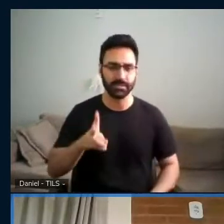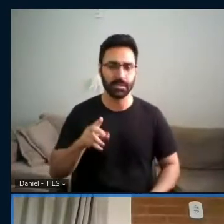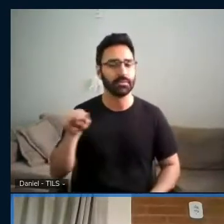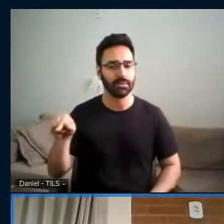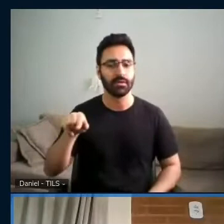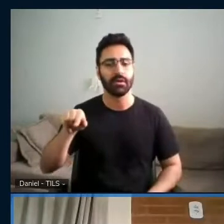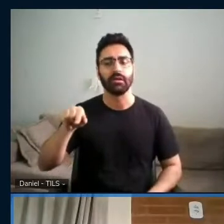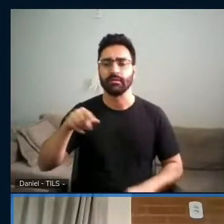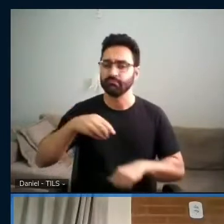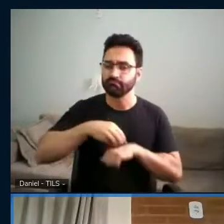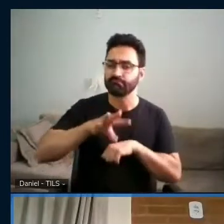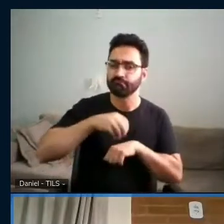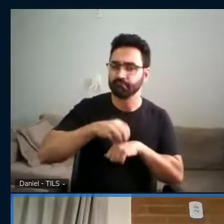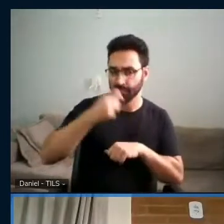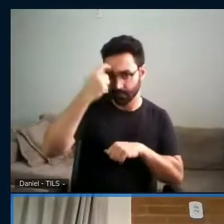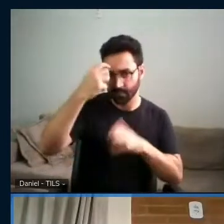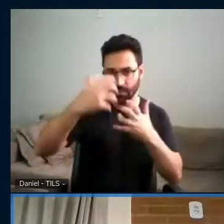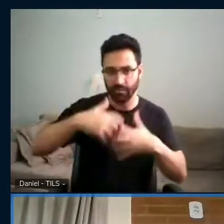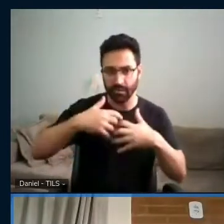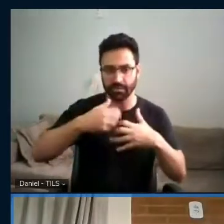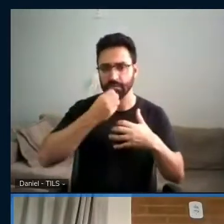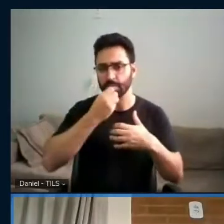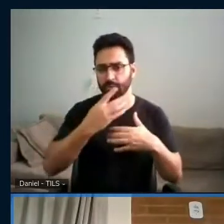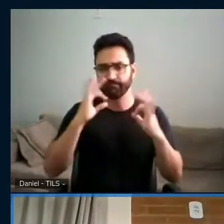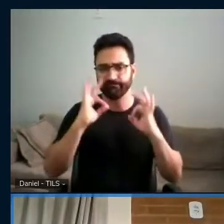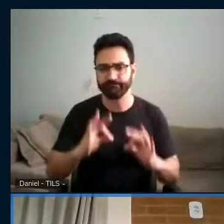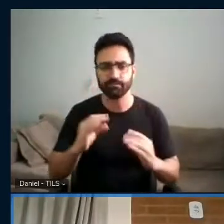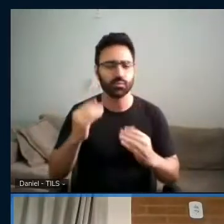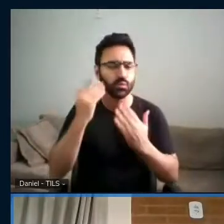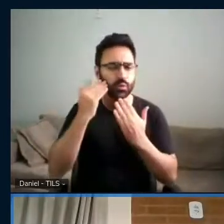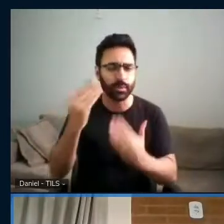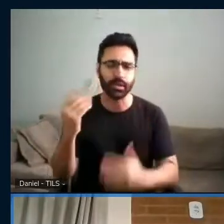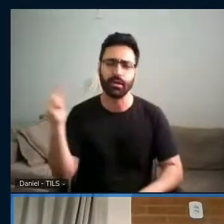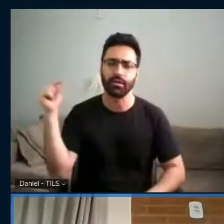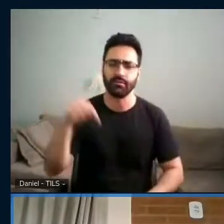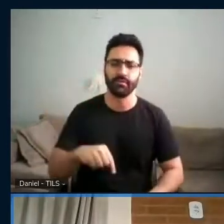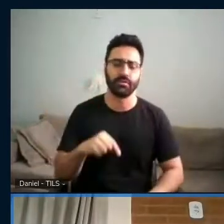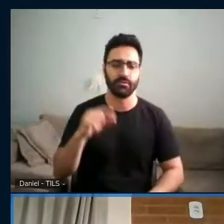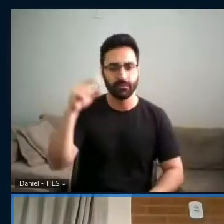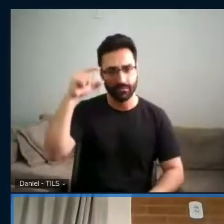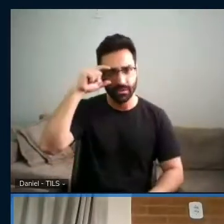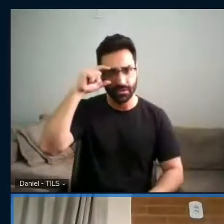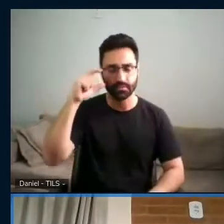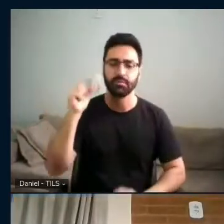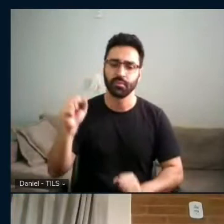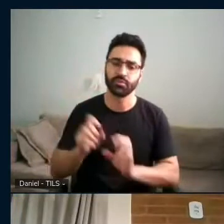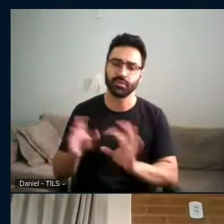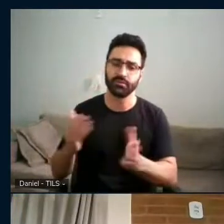trabalho, suas reflexões. Muito obrigada pela sua presença, Fátima. Eu passo a palavra para você.